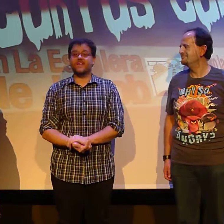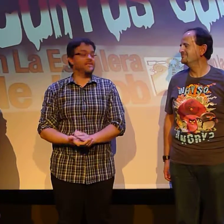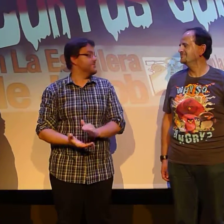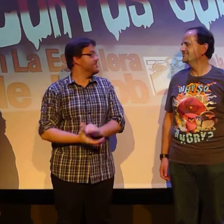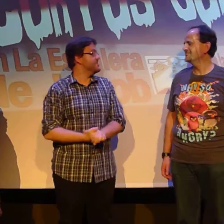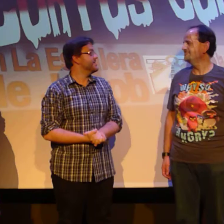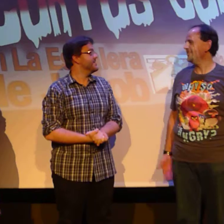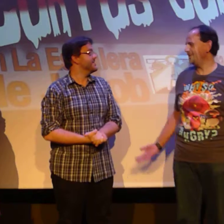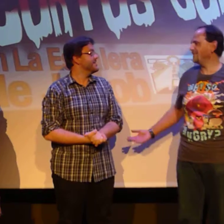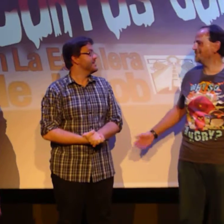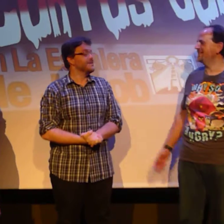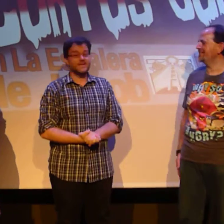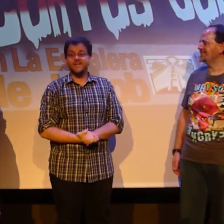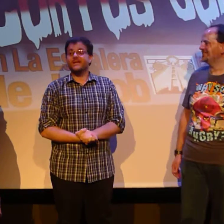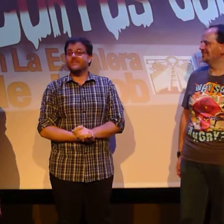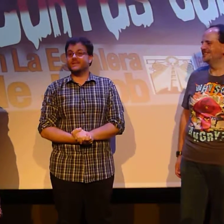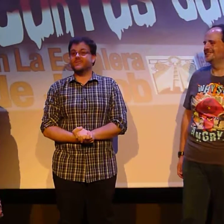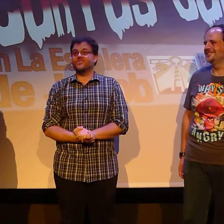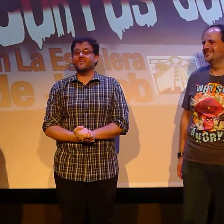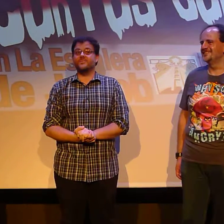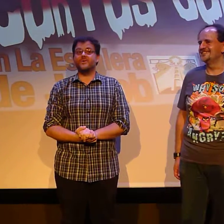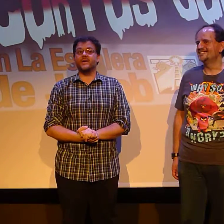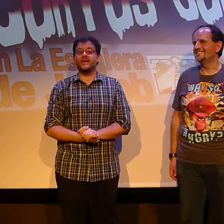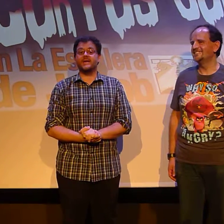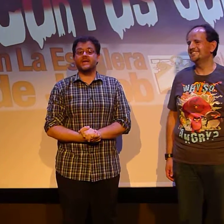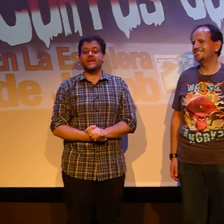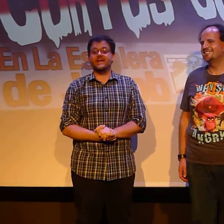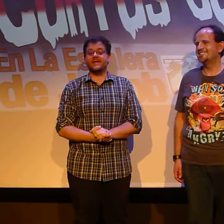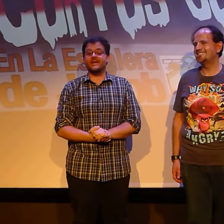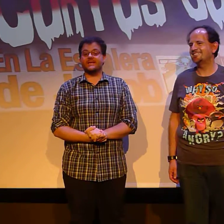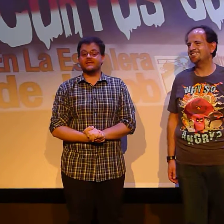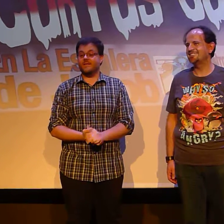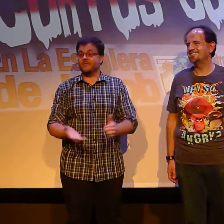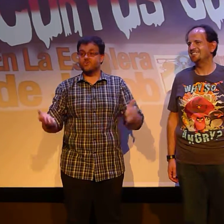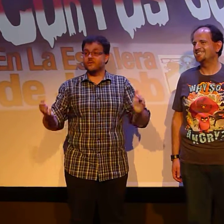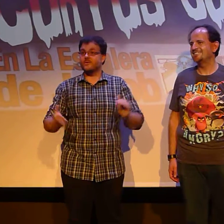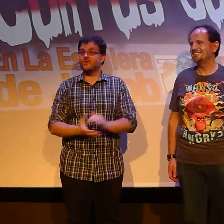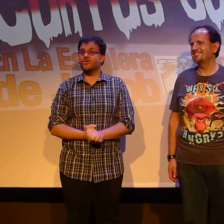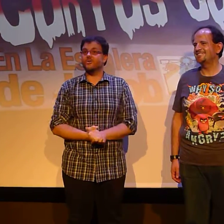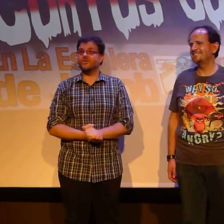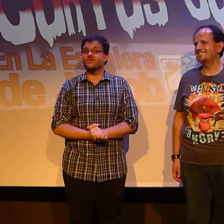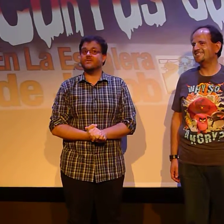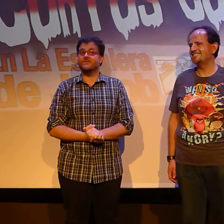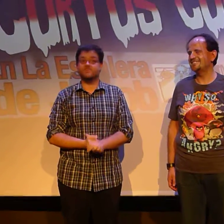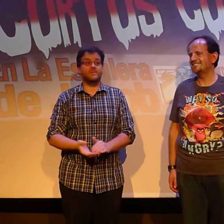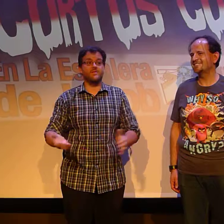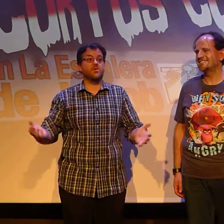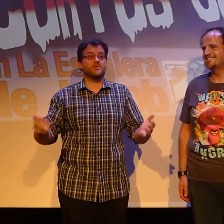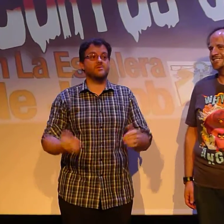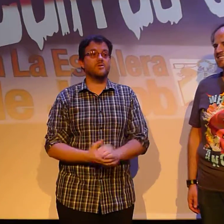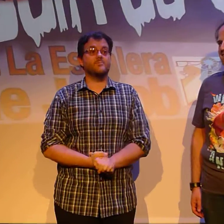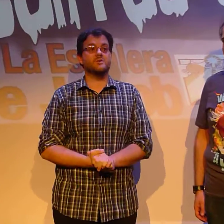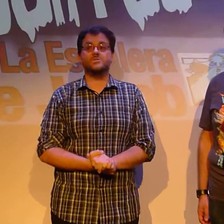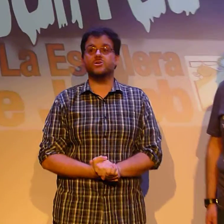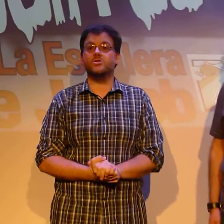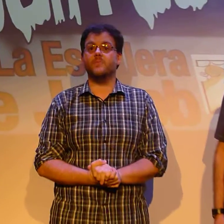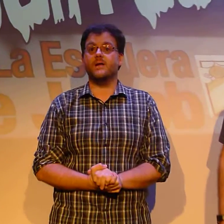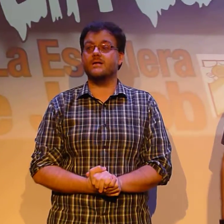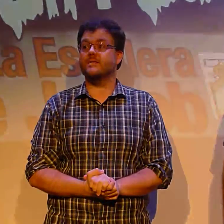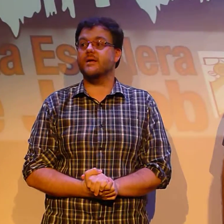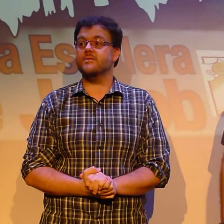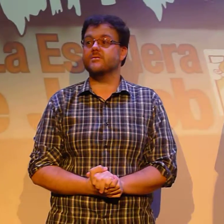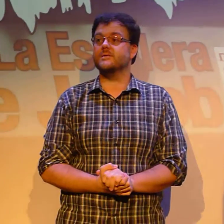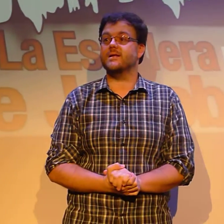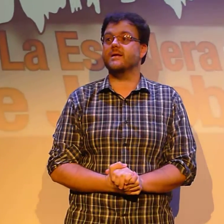Bueno, ¿qué hacemos? Lo presentas. Lo presento. Pues nada, es un vídeo cortito que hemos hecho